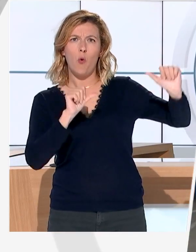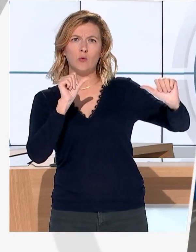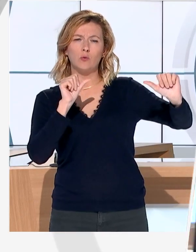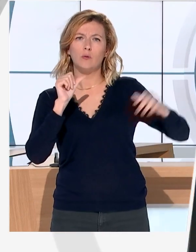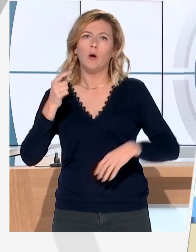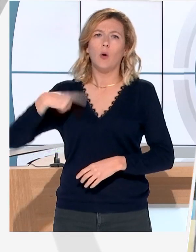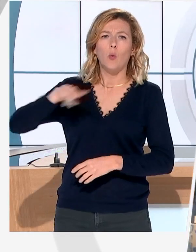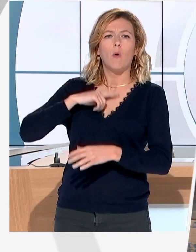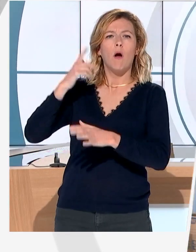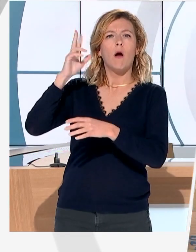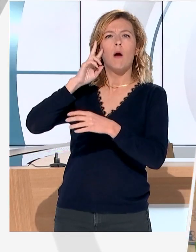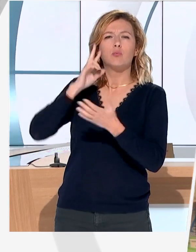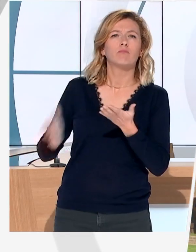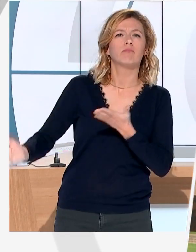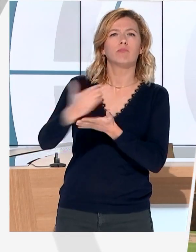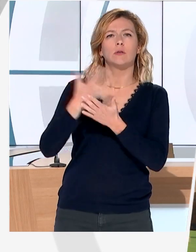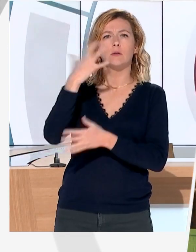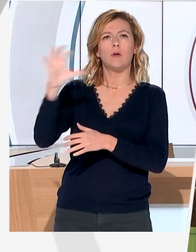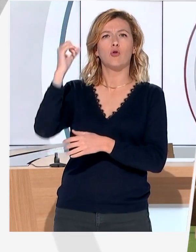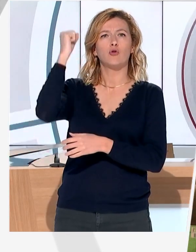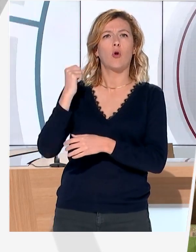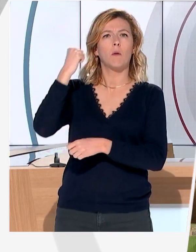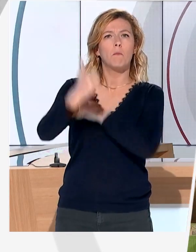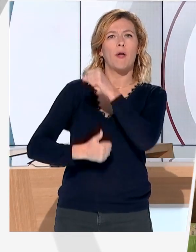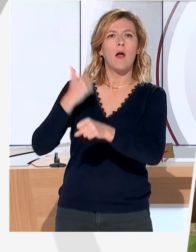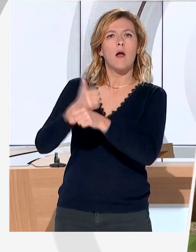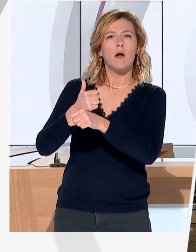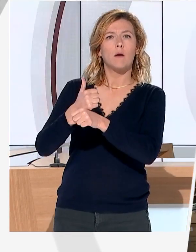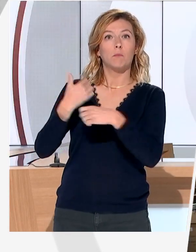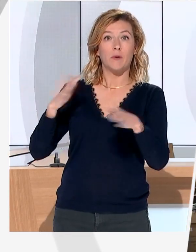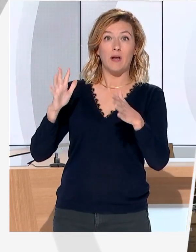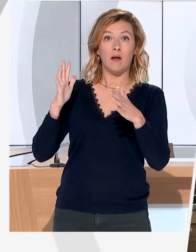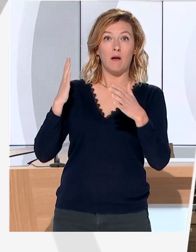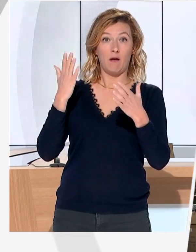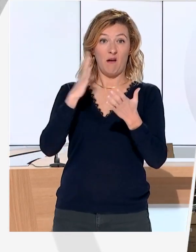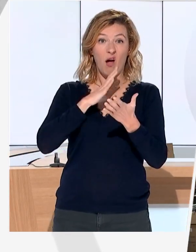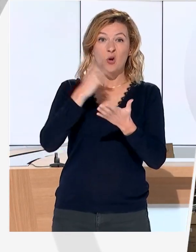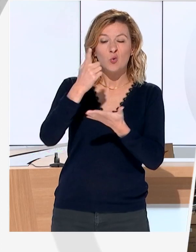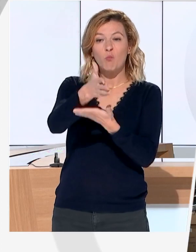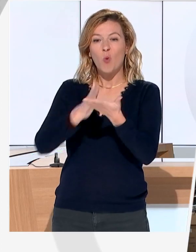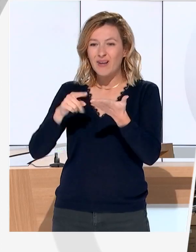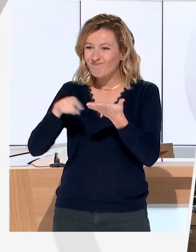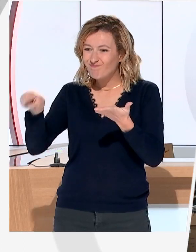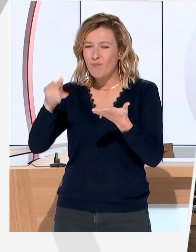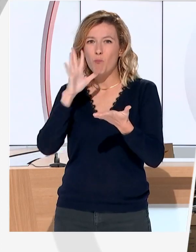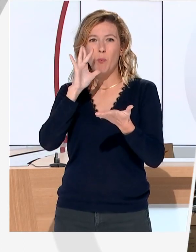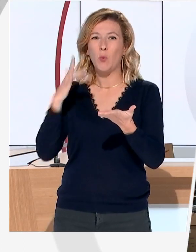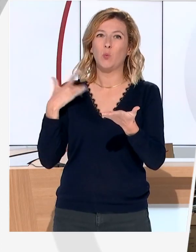Au Secours Populaire, en termes de textile, on collecte près de 500 tonnes par an. que forcément, quand on a une grande partie qui